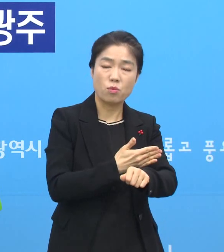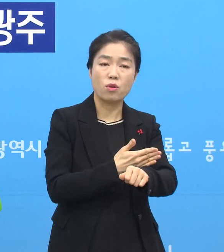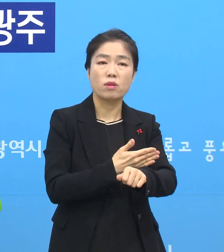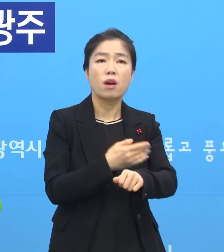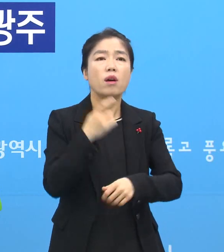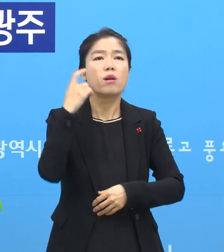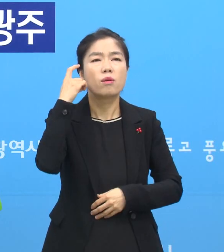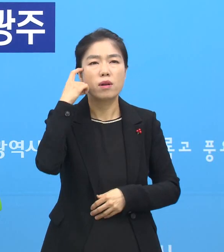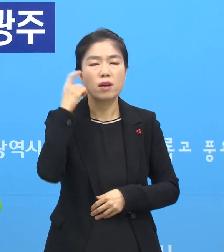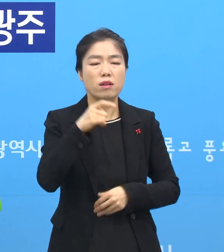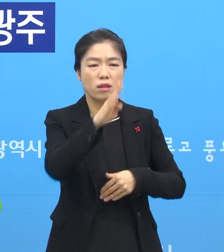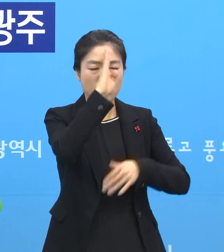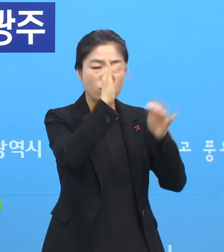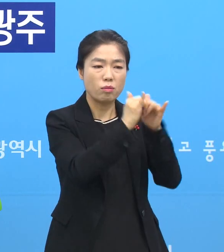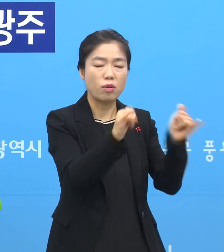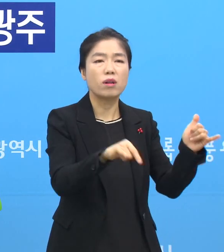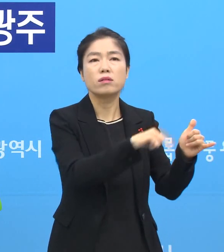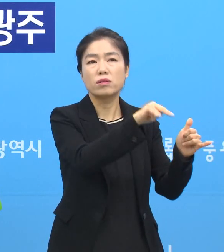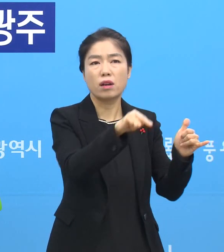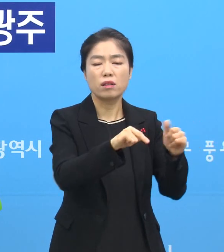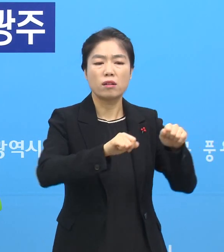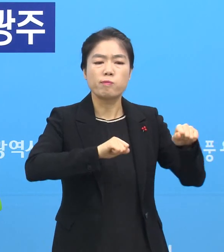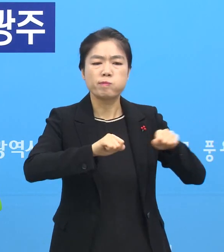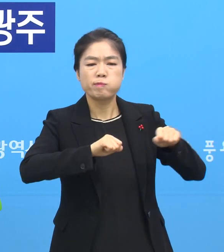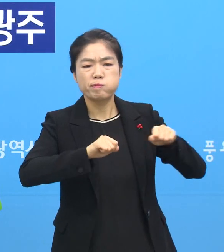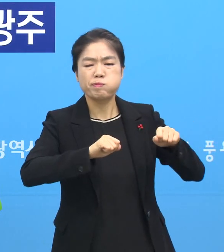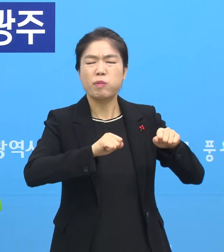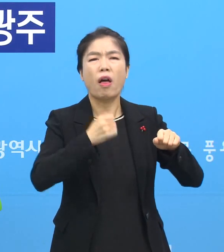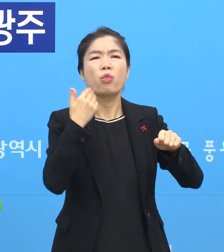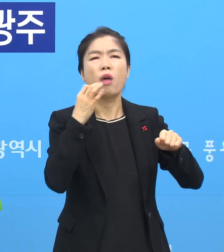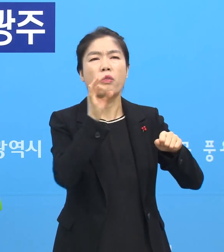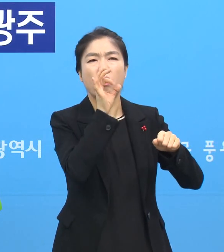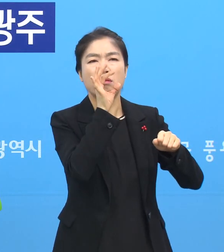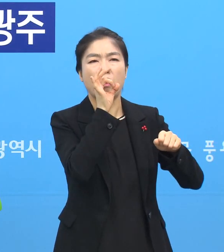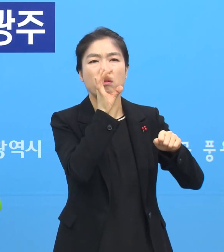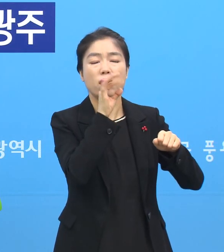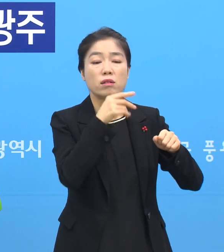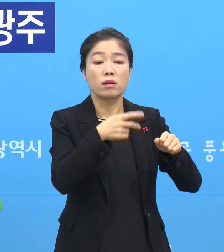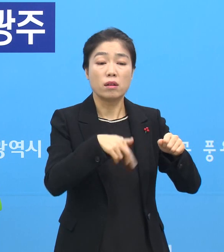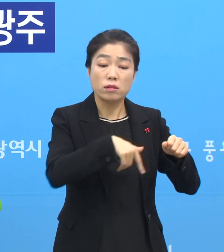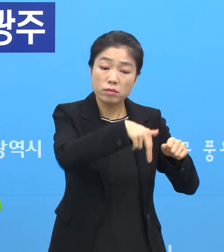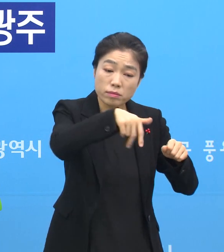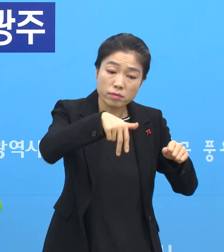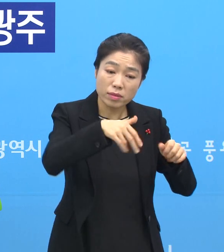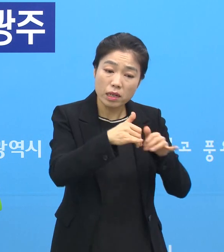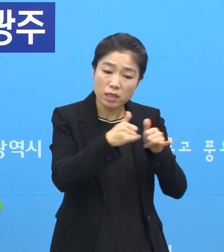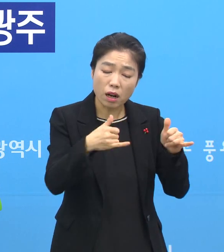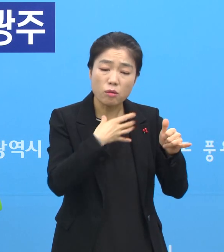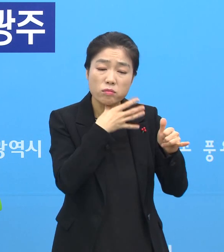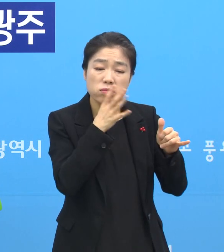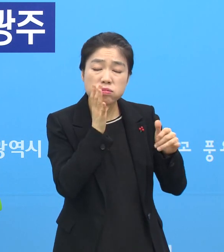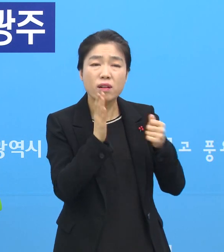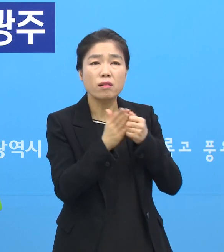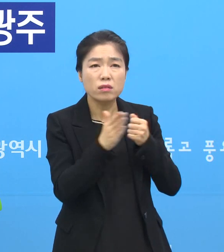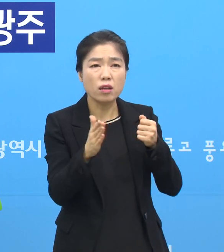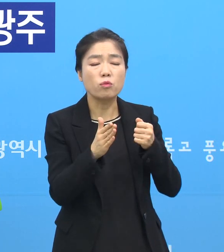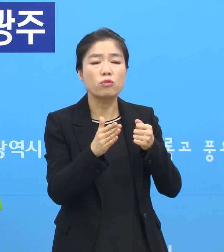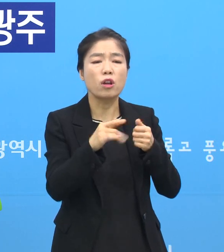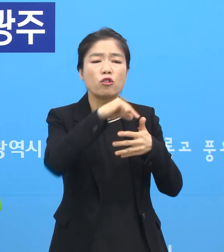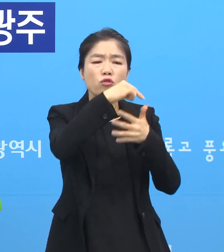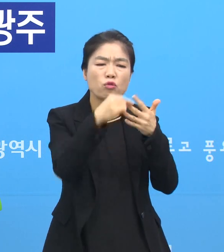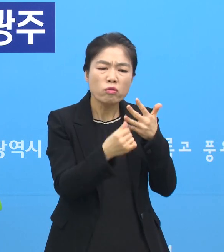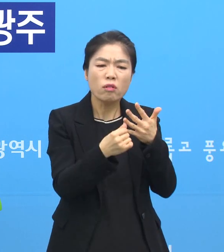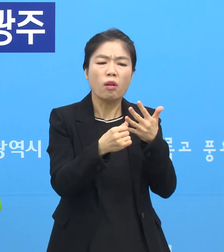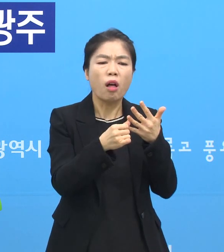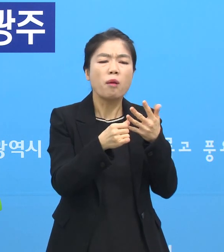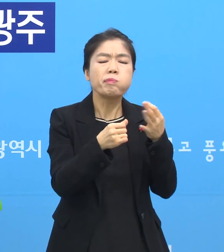지금 거기에 있는 환자들은 움직일 수 없는 환자도 많고 움직이는 분들도 또 어르신들이기 때문에 수칙을 잘 못